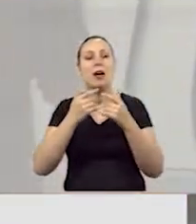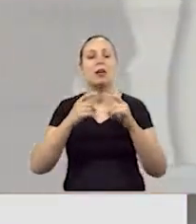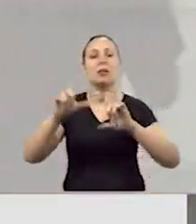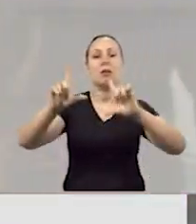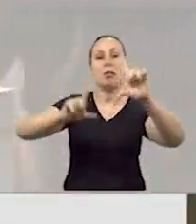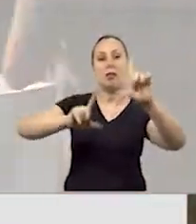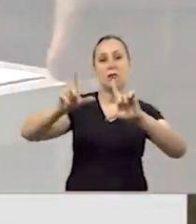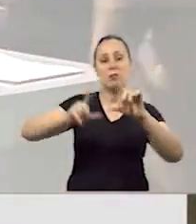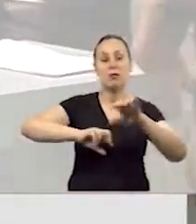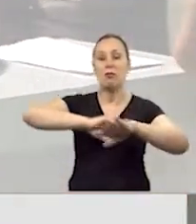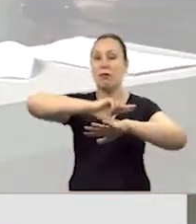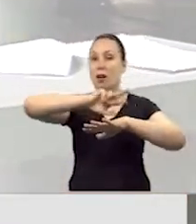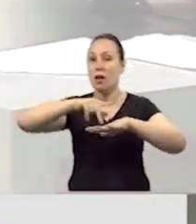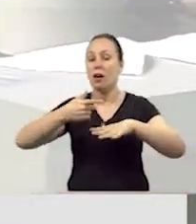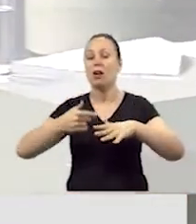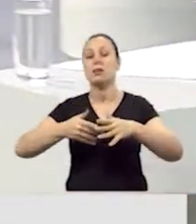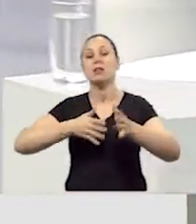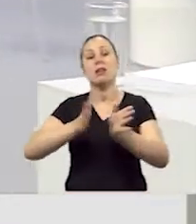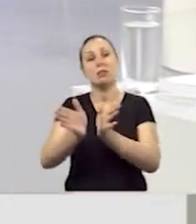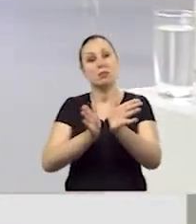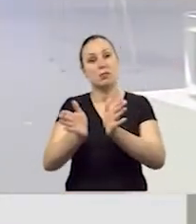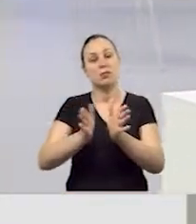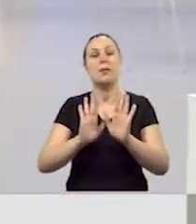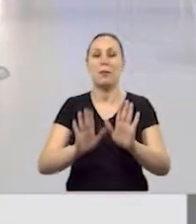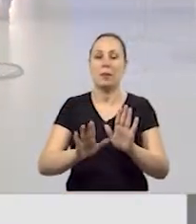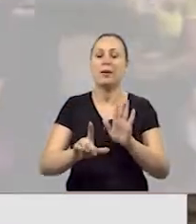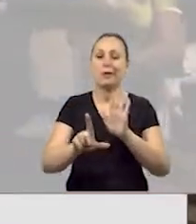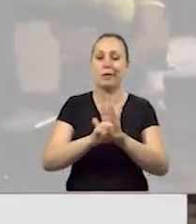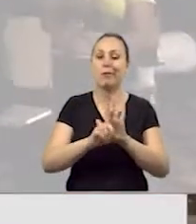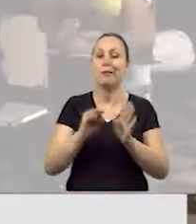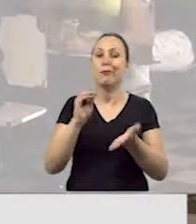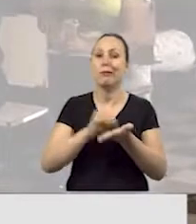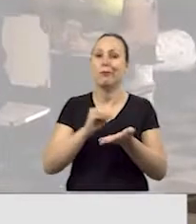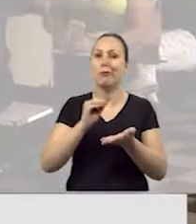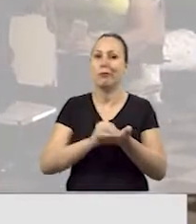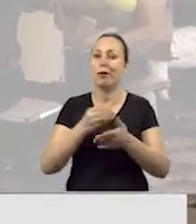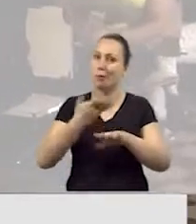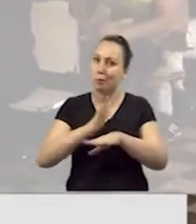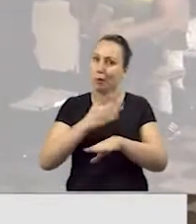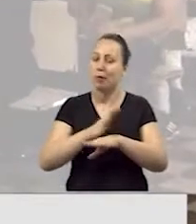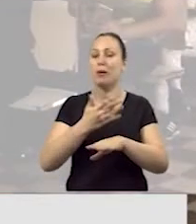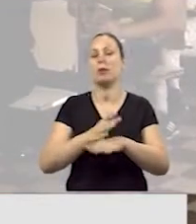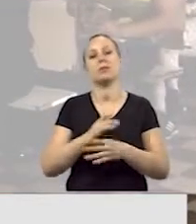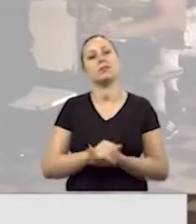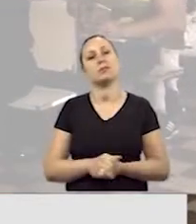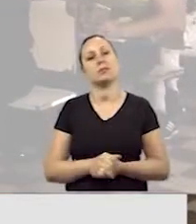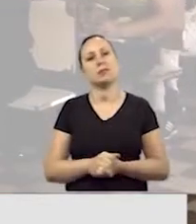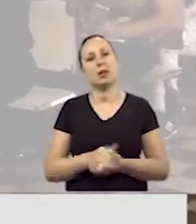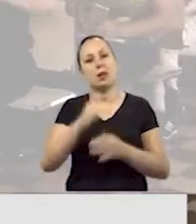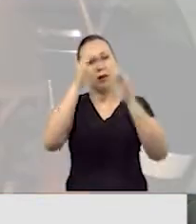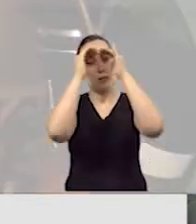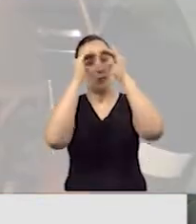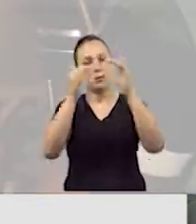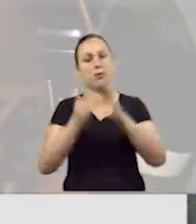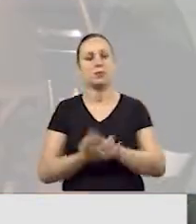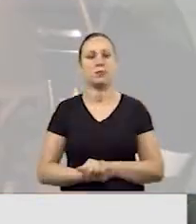atividades culturais em formato acessível. Uma norma que demorou para começar a ser colocada em prática. O último censo